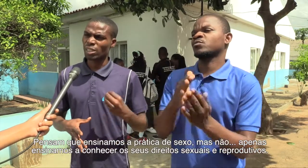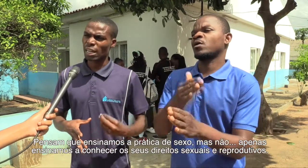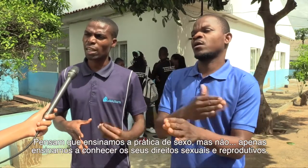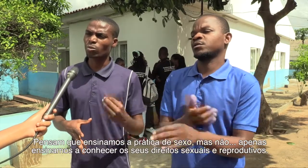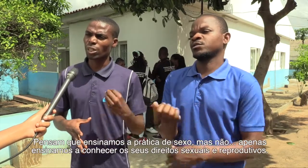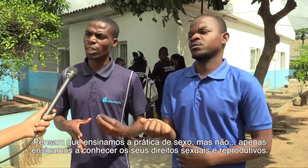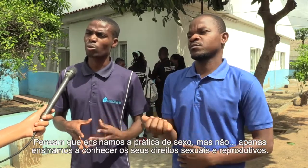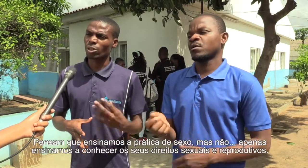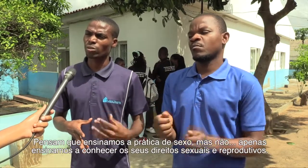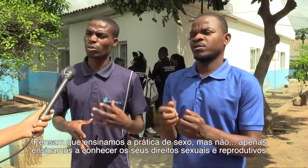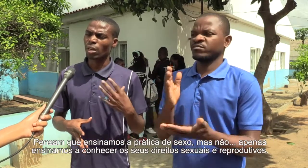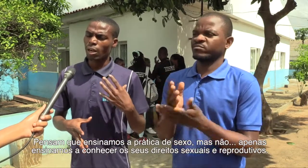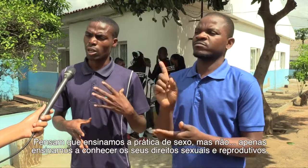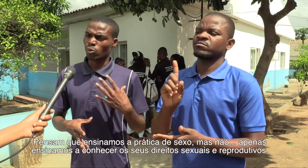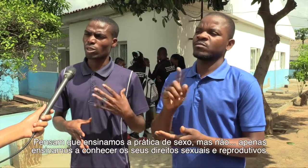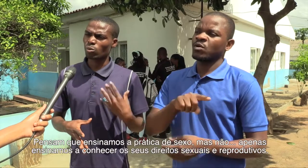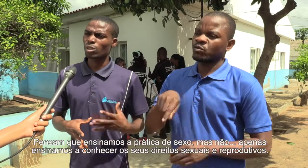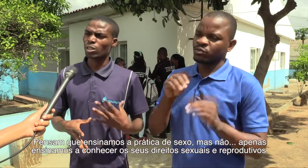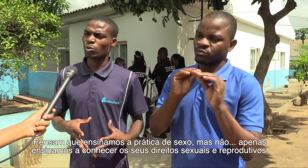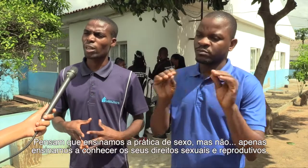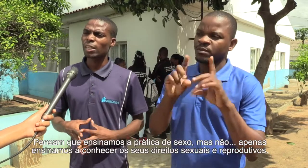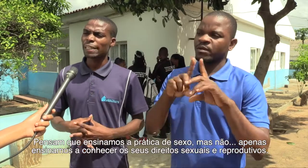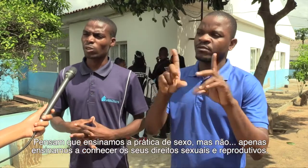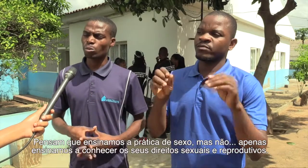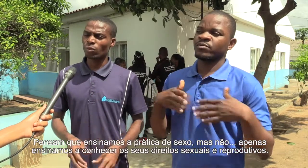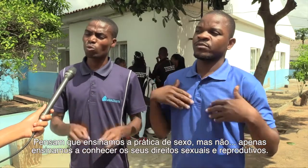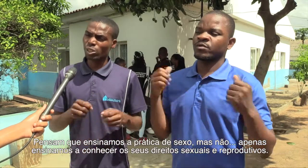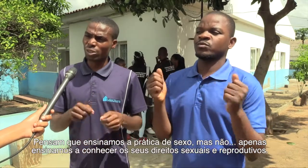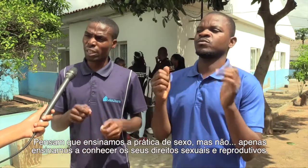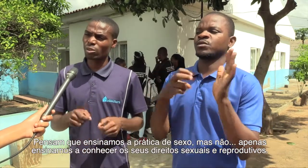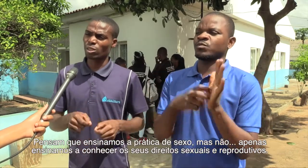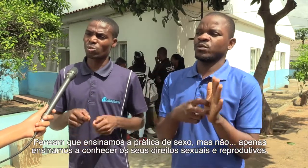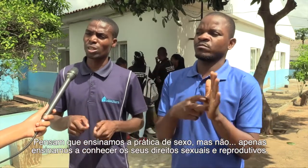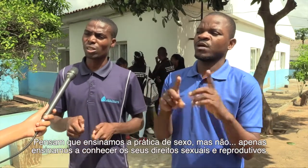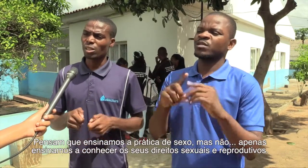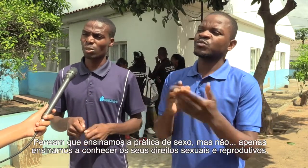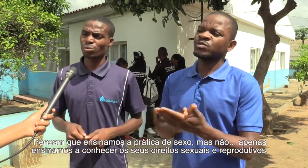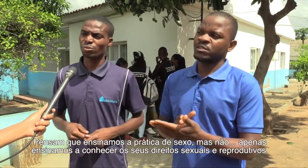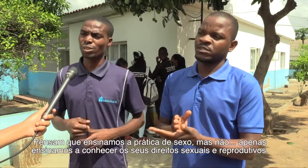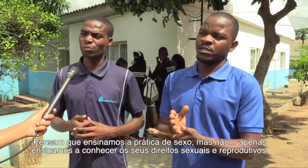ensinar com que eles conheçam a sua saúde sexual e reprodutiva, os seus direitos sexuais e reprodutivos.